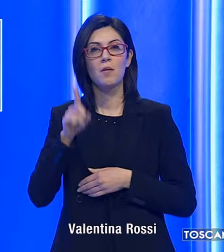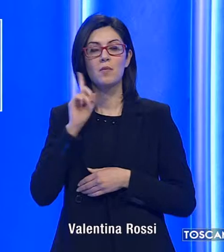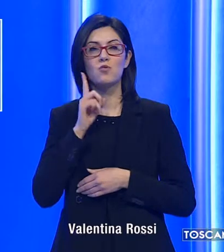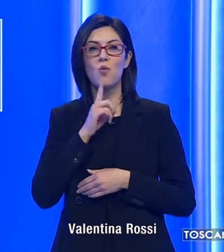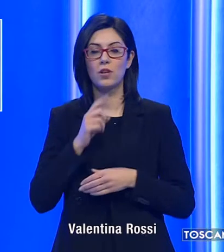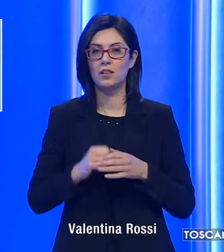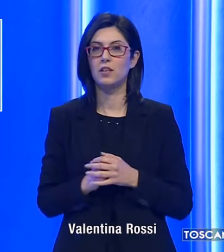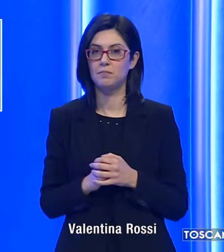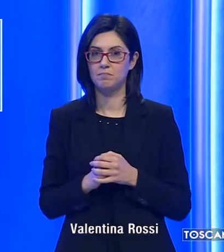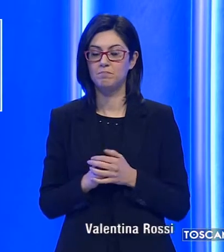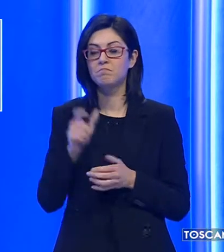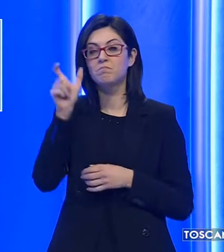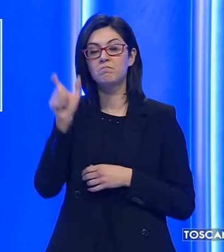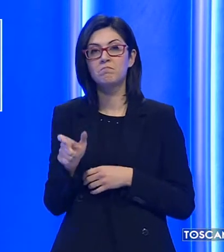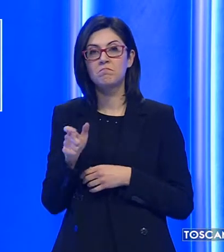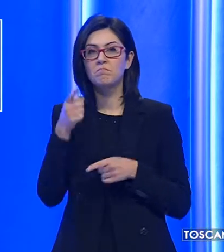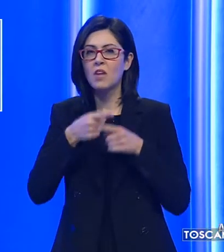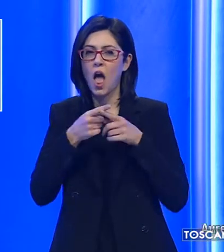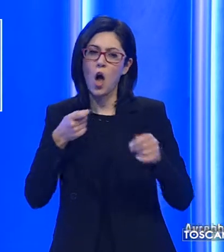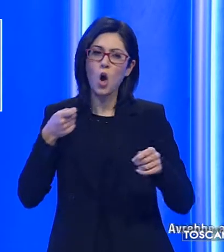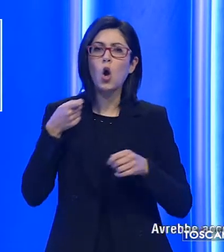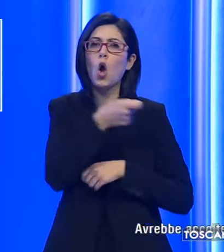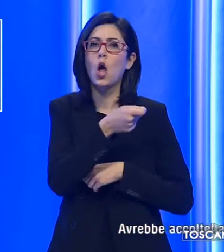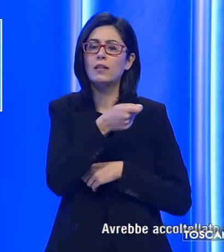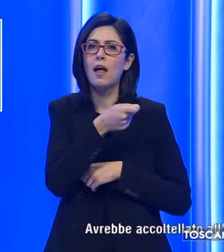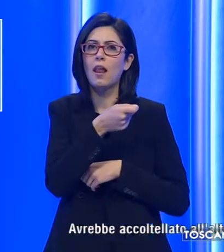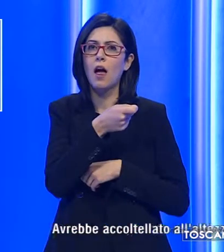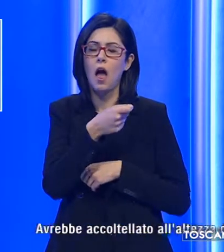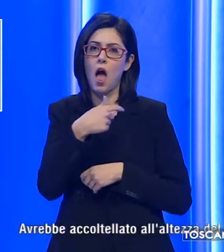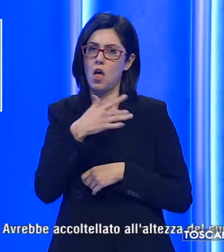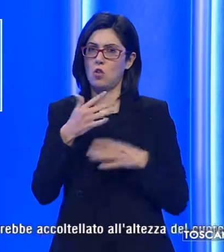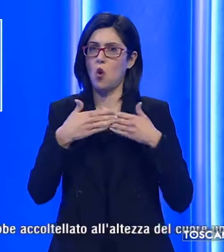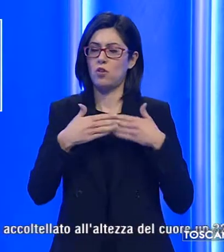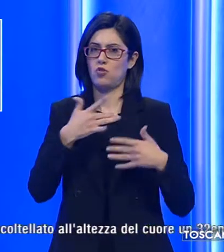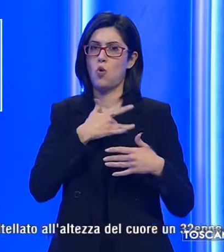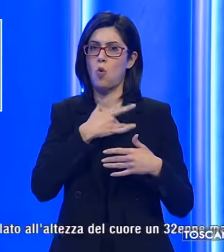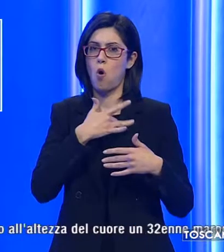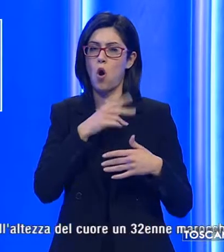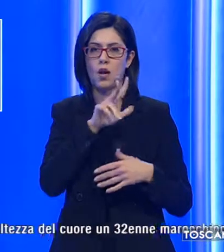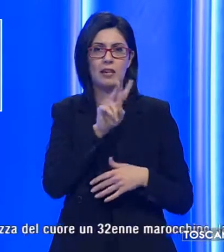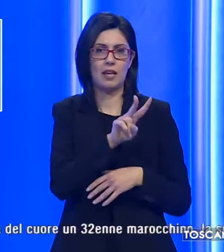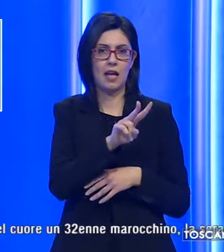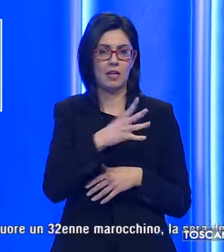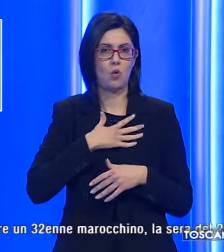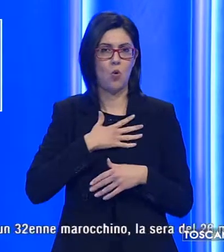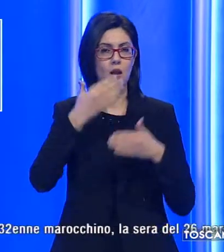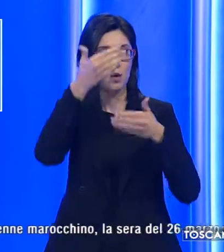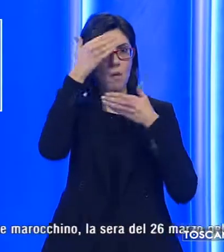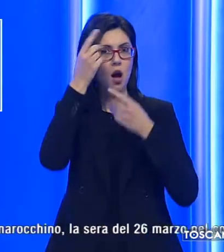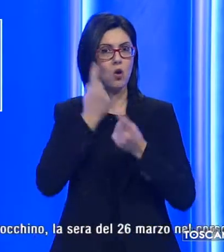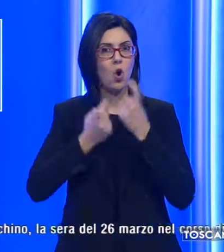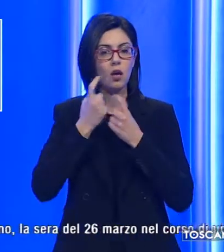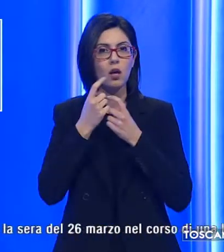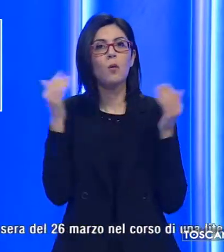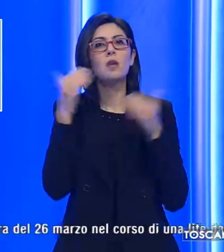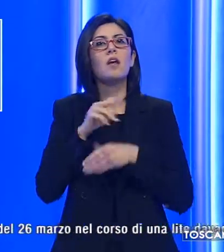Per sordi avrebbe accoltellato all'altezza del cuore un 32enne marocchino la